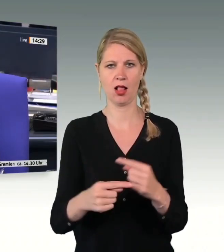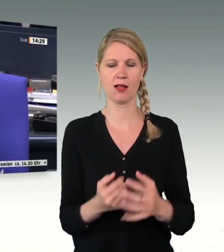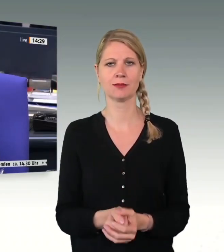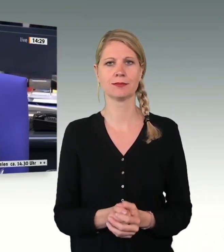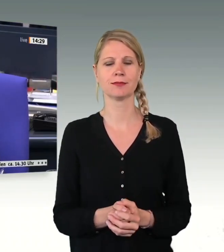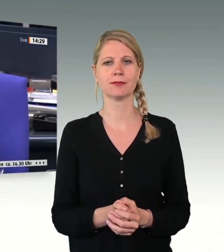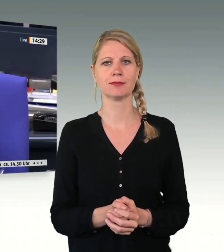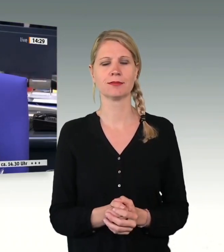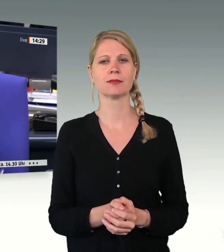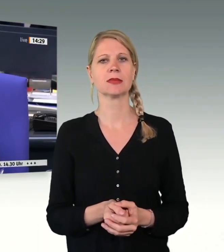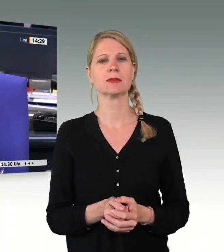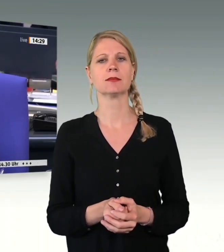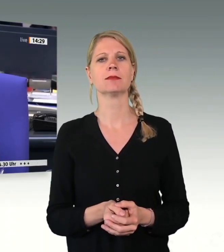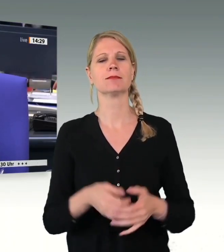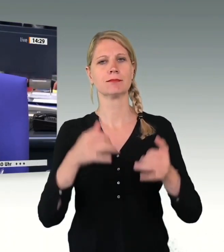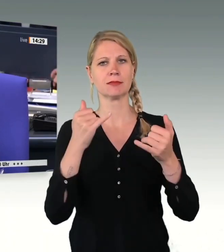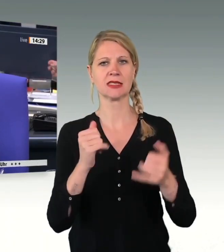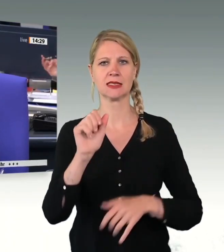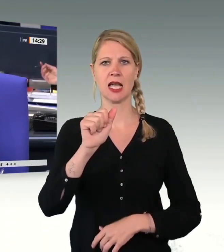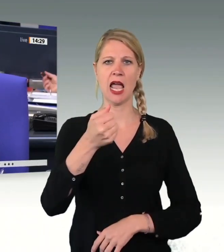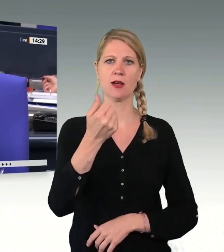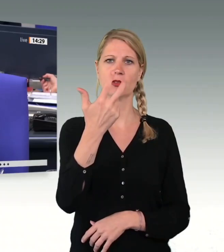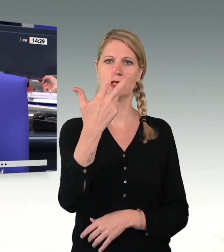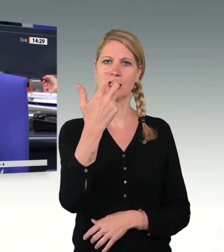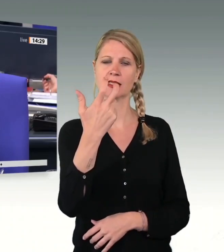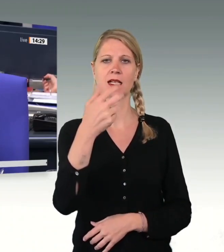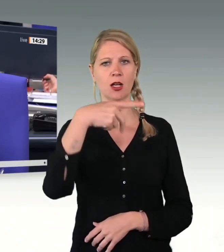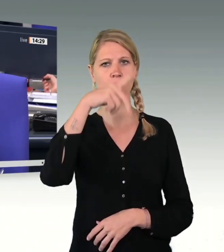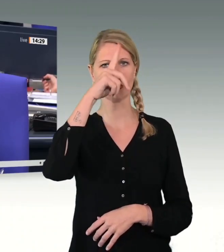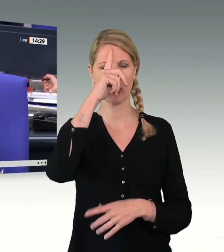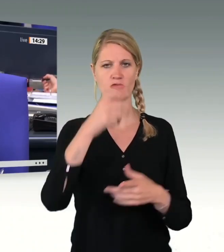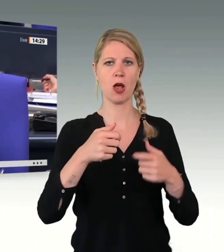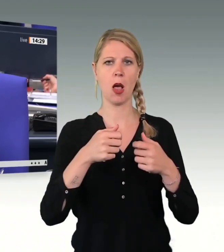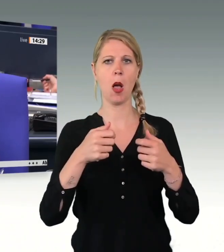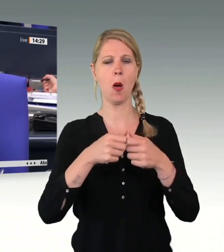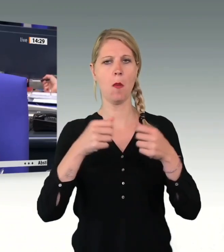auf den Tagesordnungspunkt 25 sowie den Zusatz.